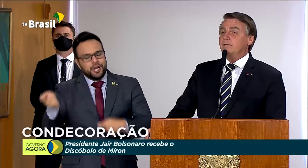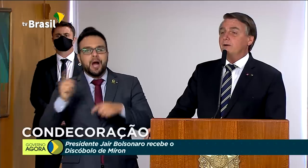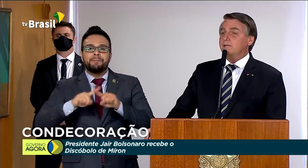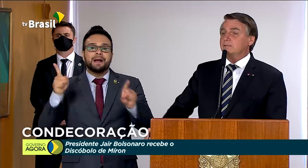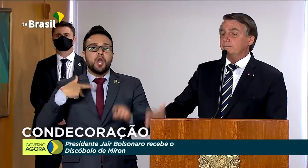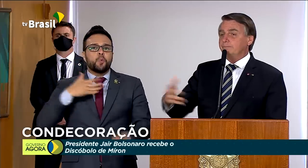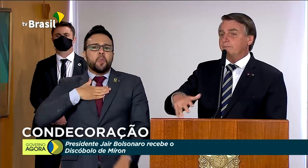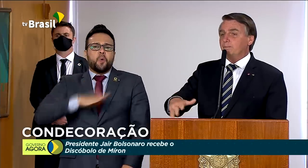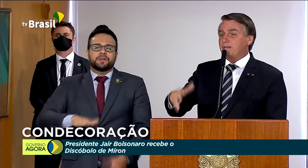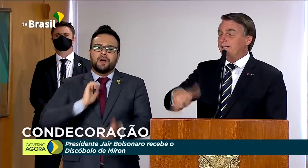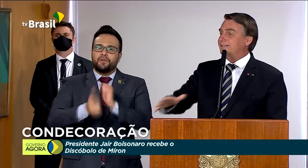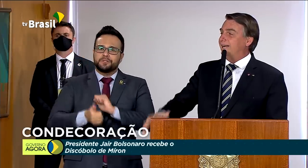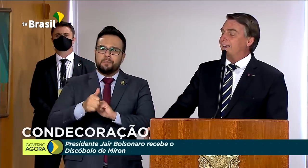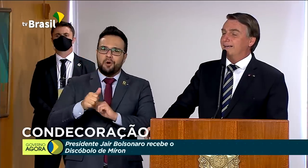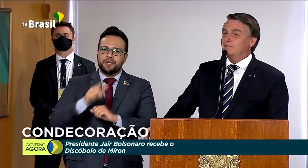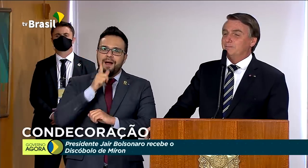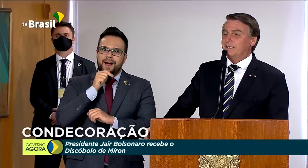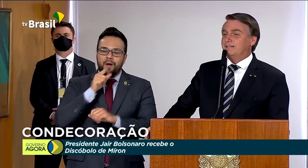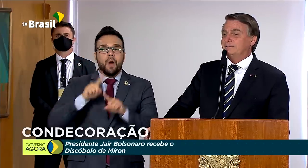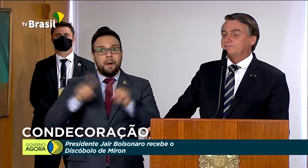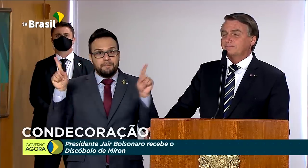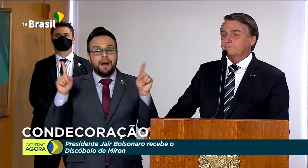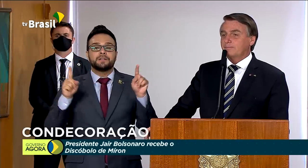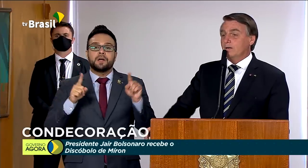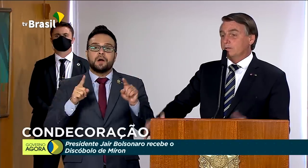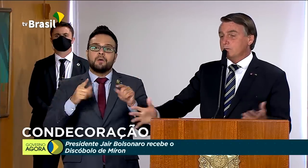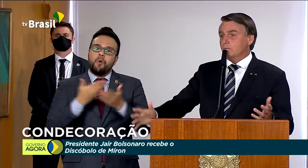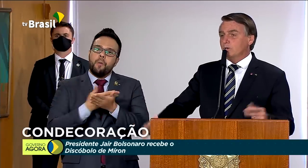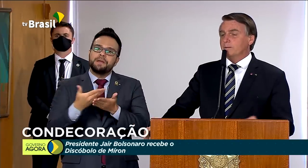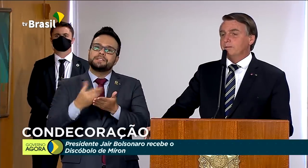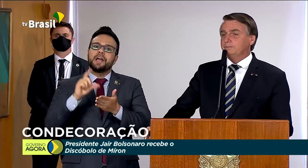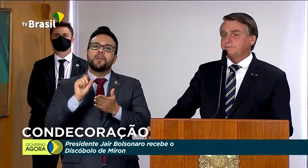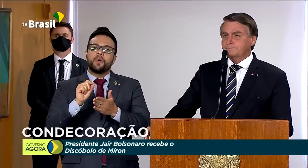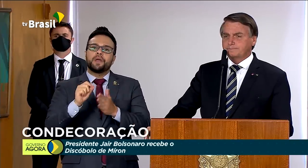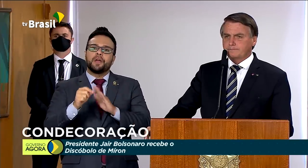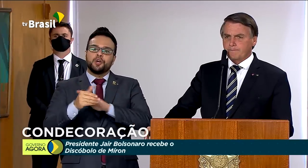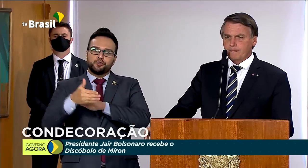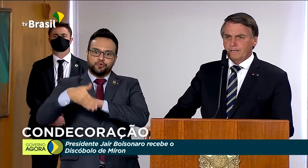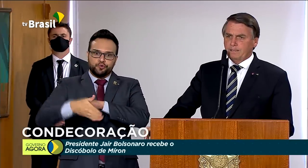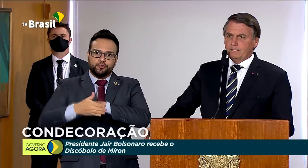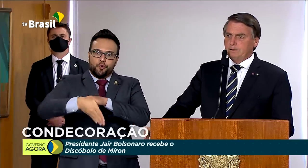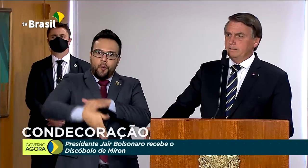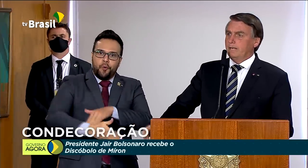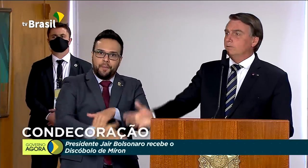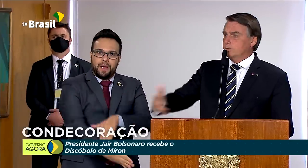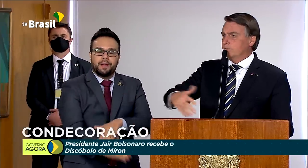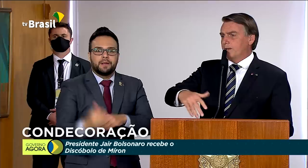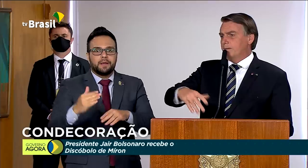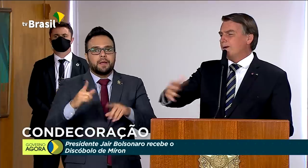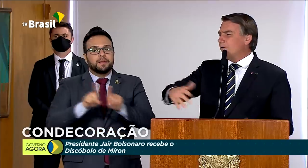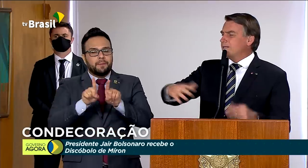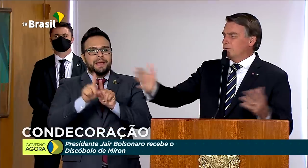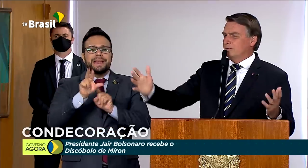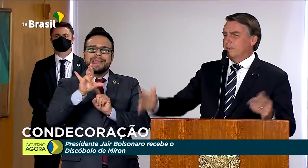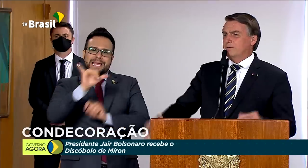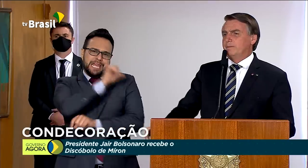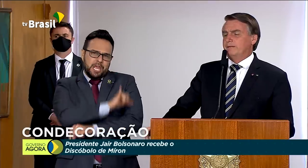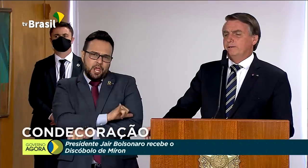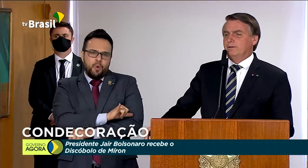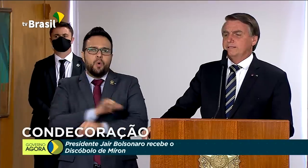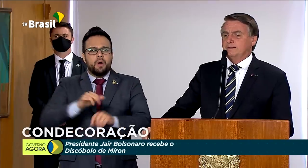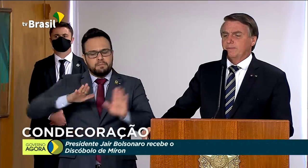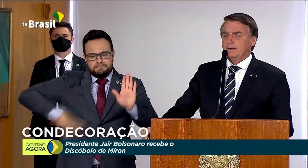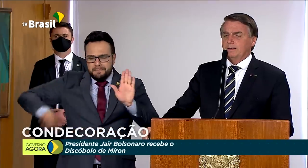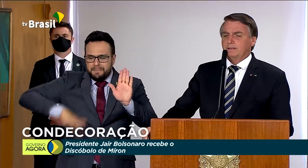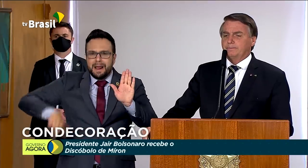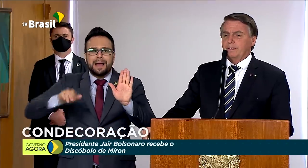despois aquatos. Então, comecei a entrar na caça submarina, é o que sobrou pra mim. E lá no Rio, por exemplo, a coça todo o Brasil é